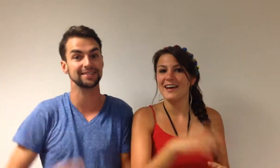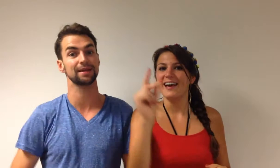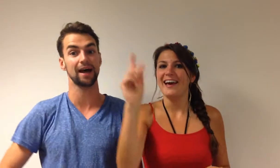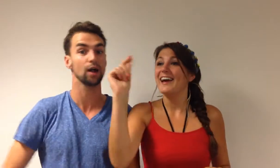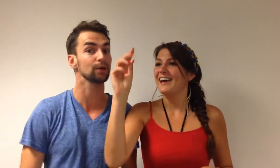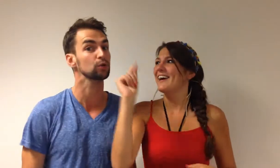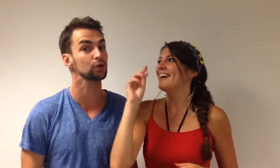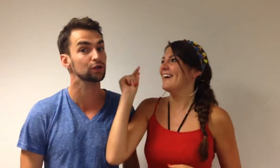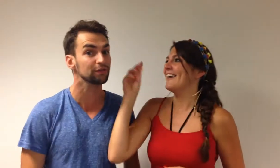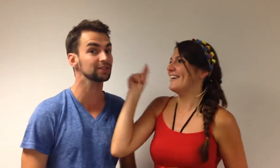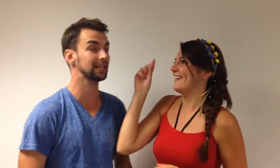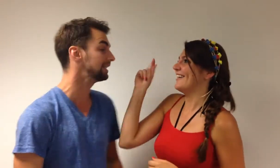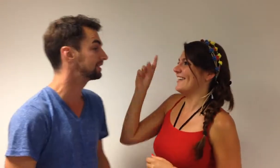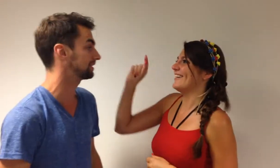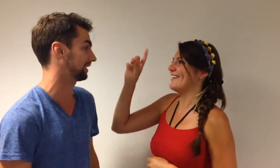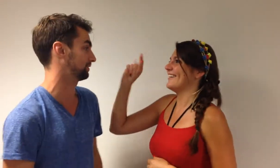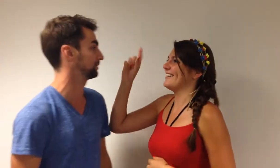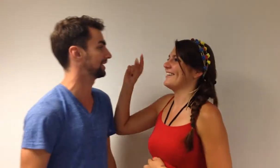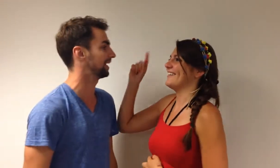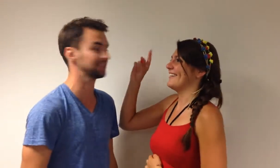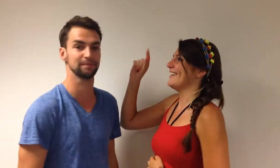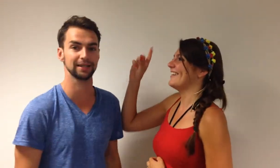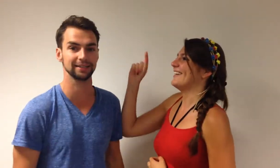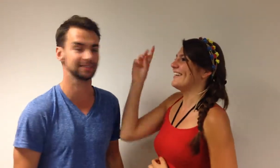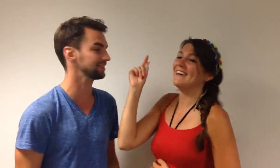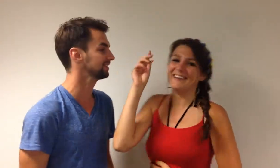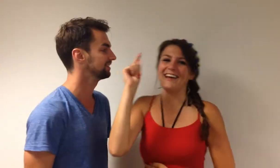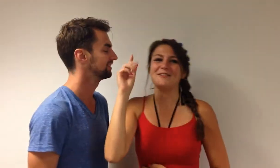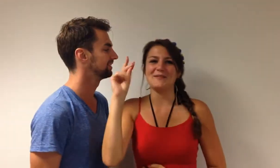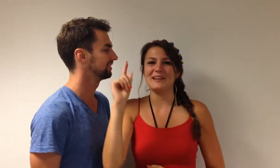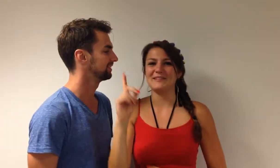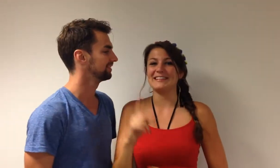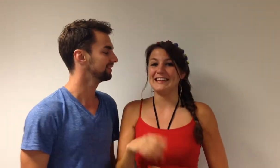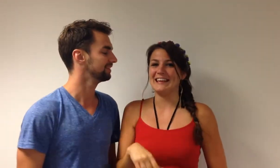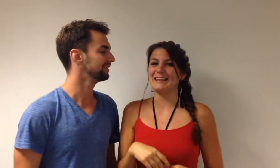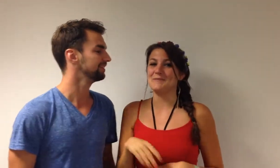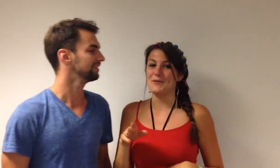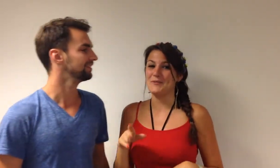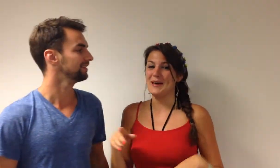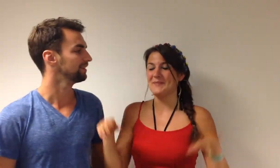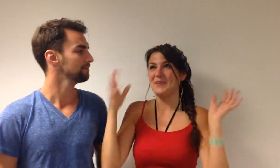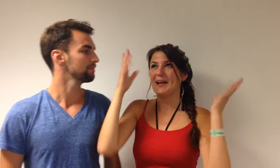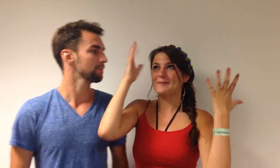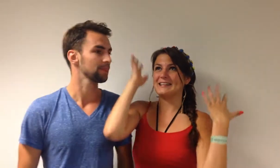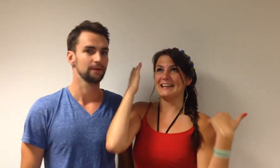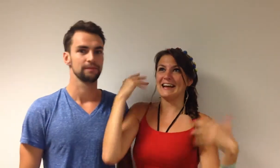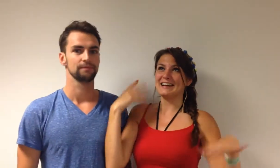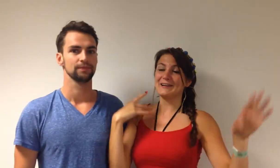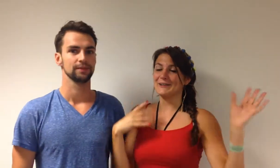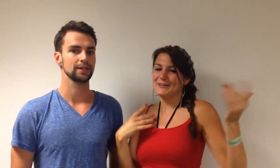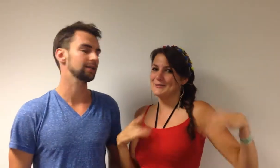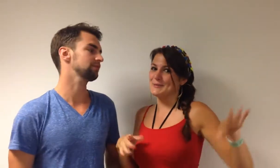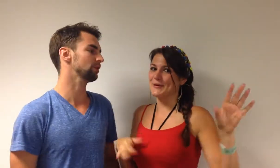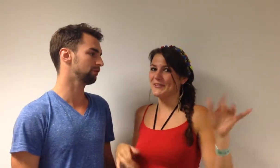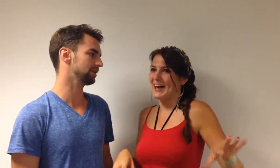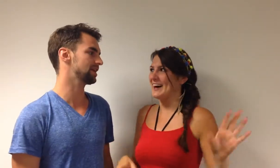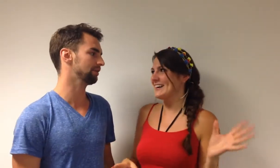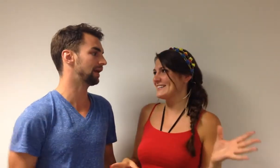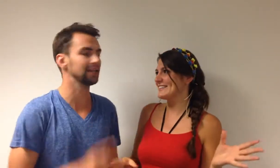zien met allemaal coole covers en liedjes. Ja, zeg maar, Nasrin. En we hebben iemand heel mooi bij. Met een lang krullig blond Gaat het weer over jezelf? Ah nee,